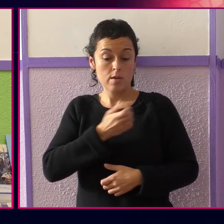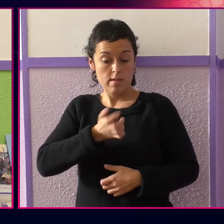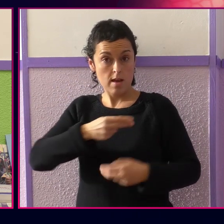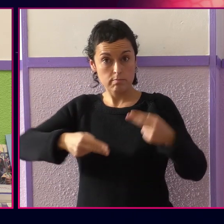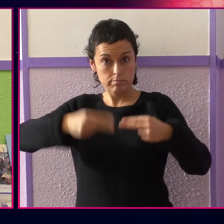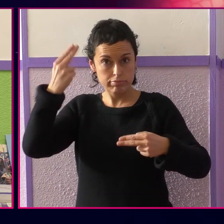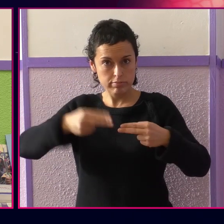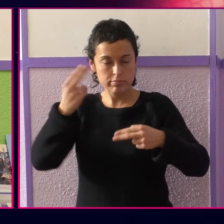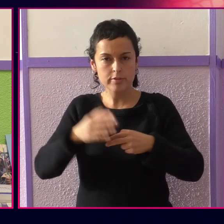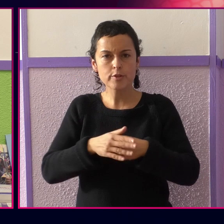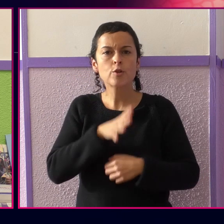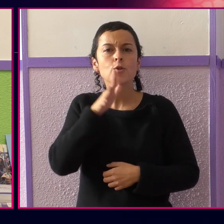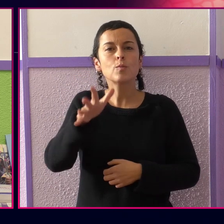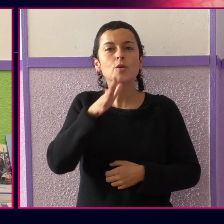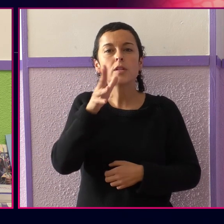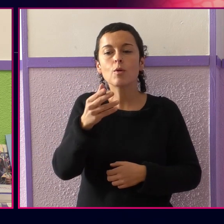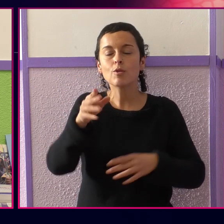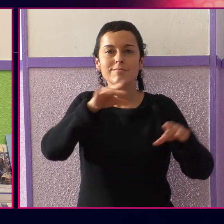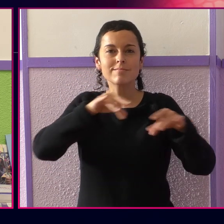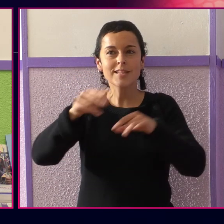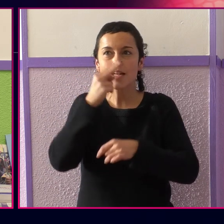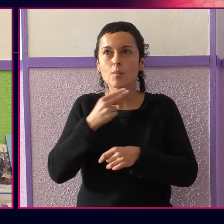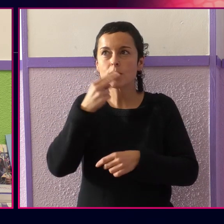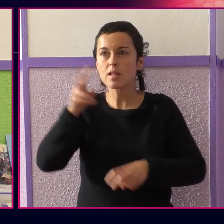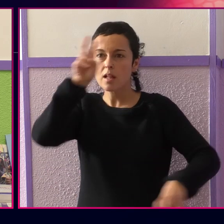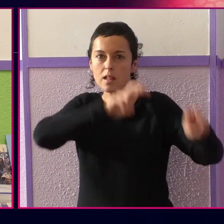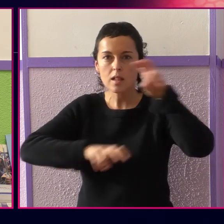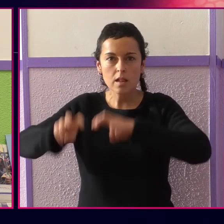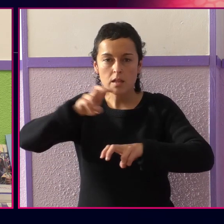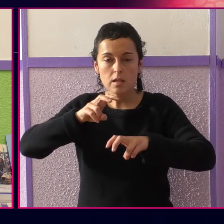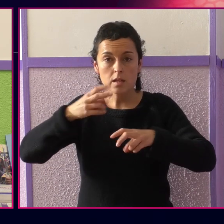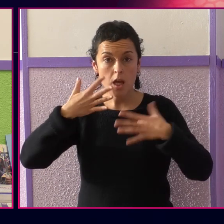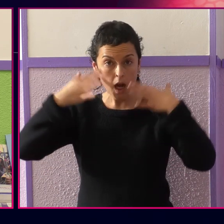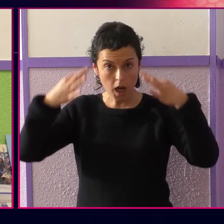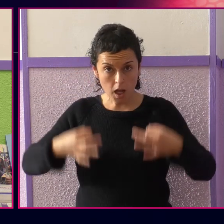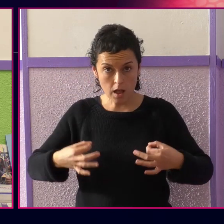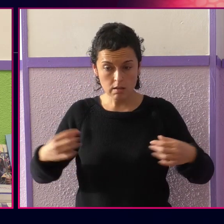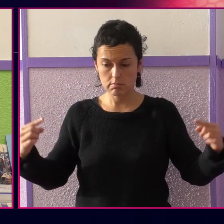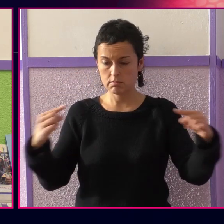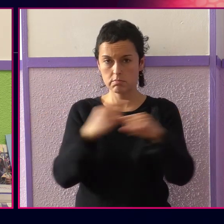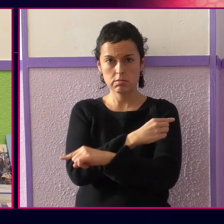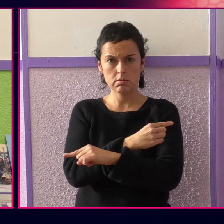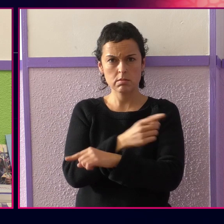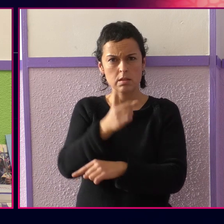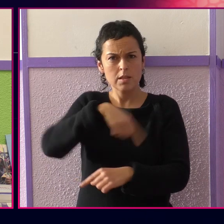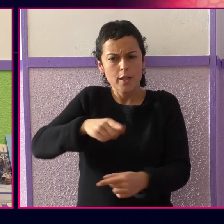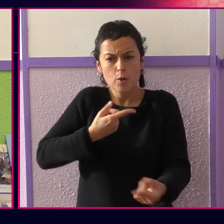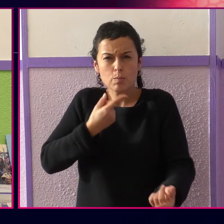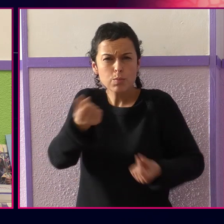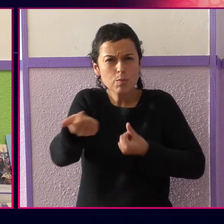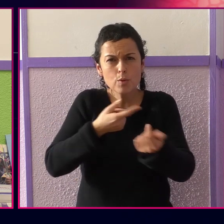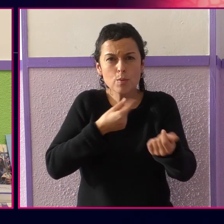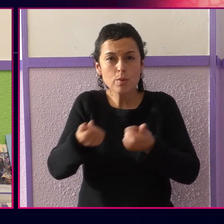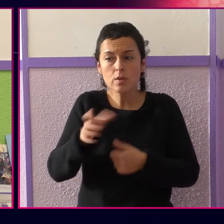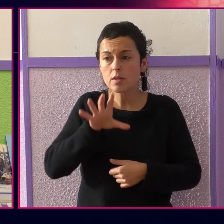kontatzen diguten lur promestuaren balizko bilaketa. Benetako arrazoia, euren jatorrizko